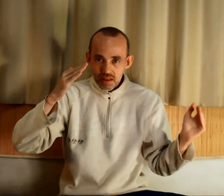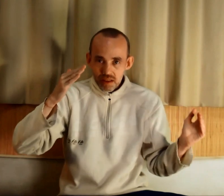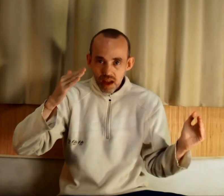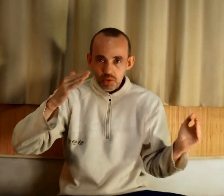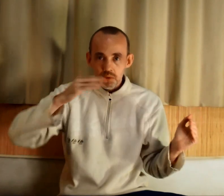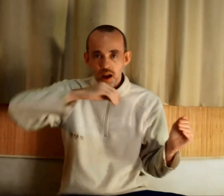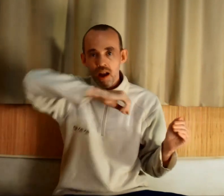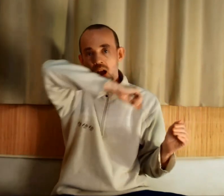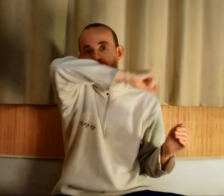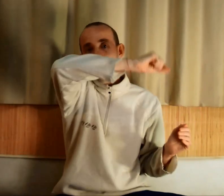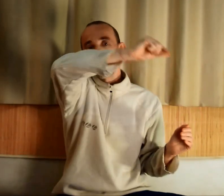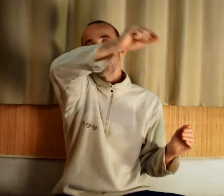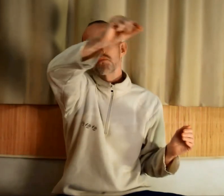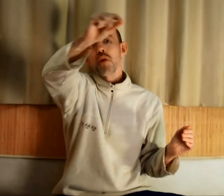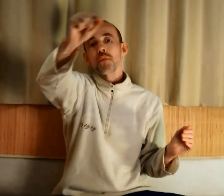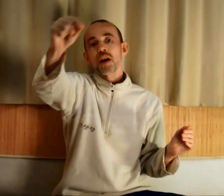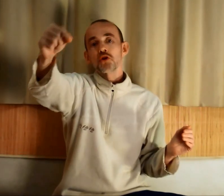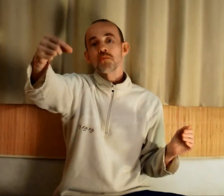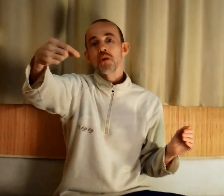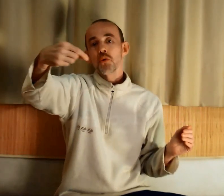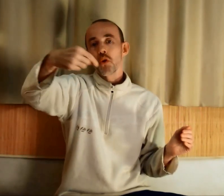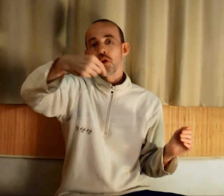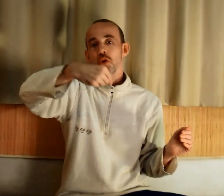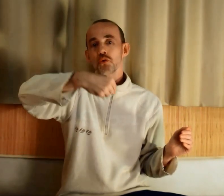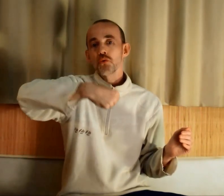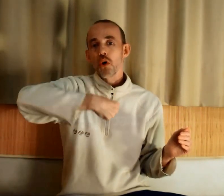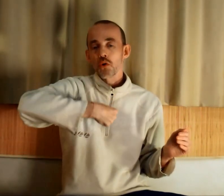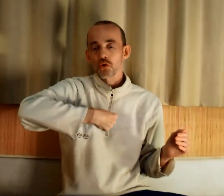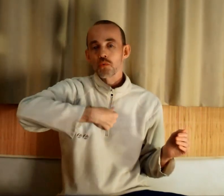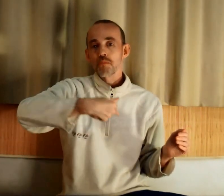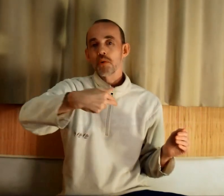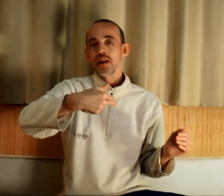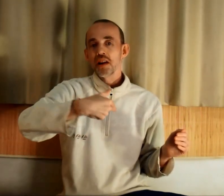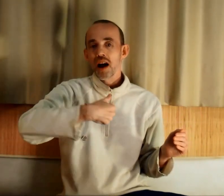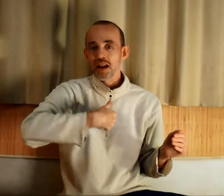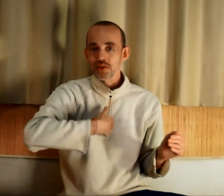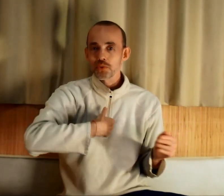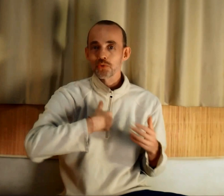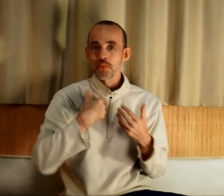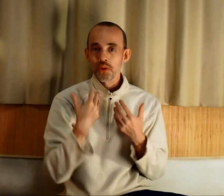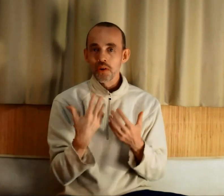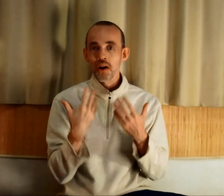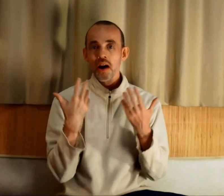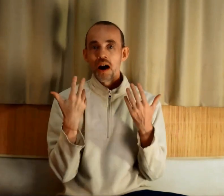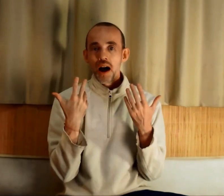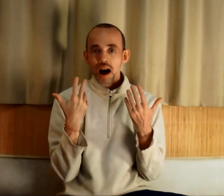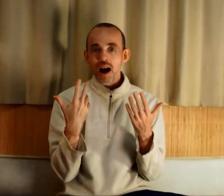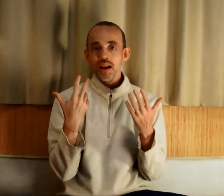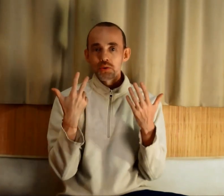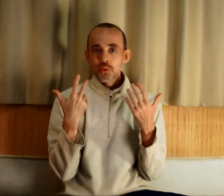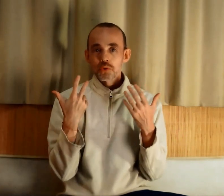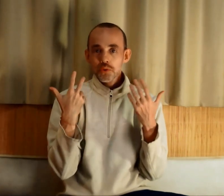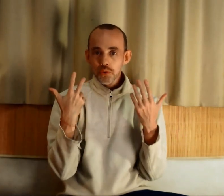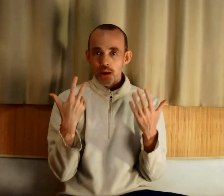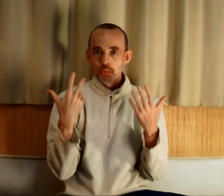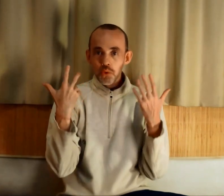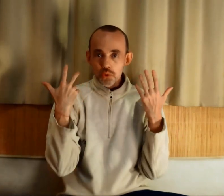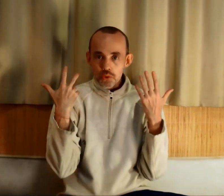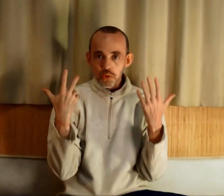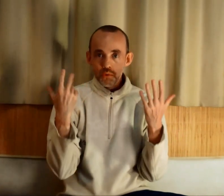naturelle, avant de pouvoir faire un chemin de retour en soi, pour aller à la source du bonheur, à la source de l'amour, de ce